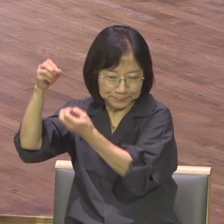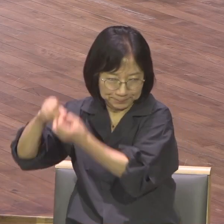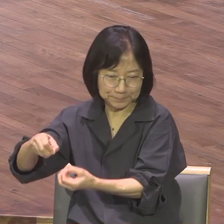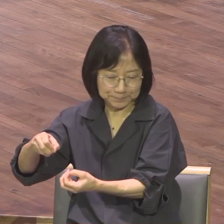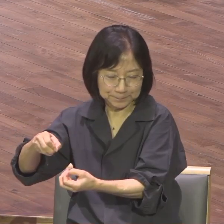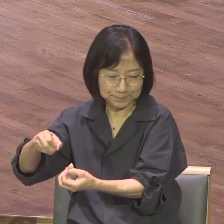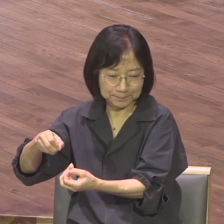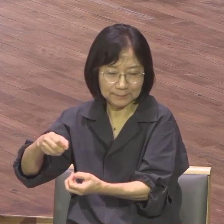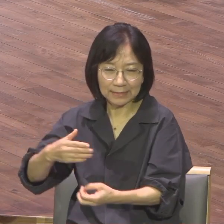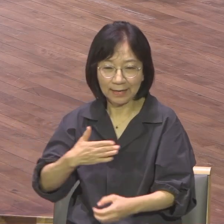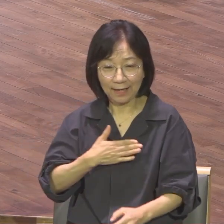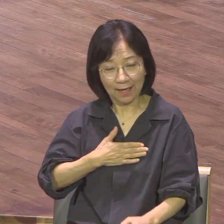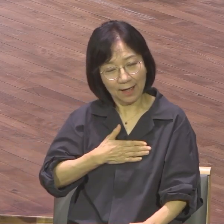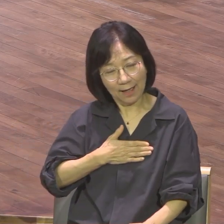자리 숫자 켜 넘겼거든요 109